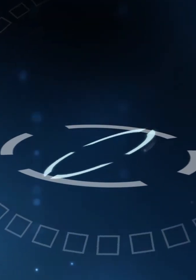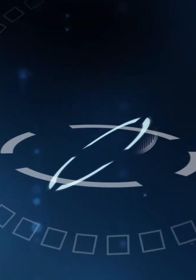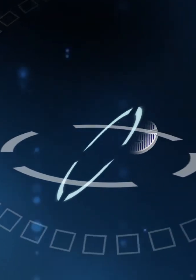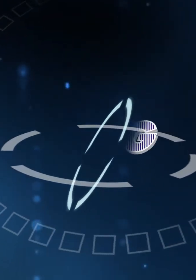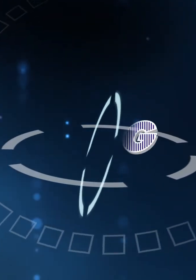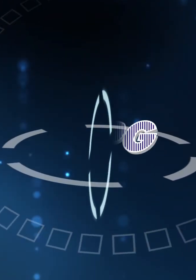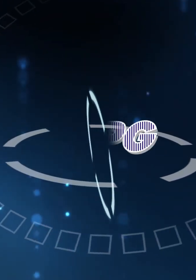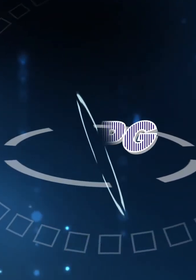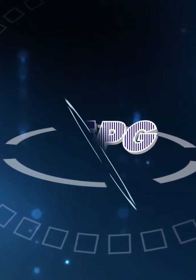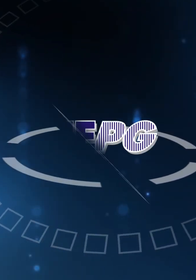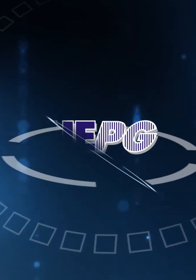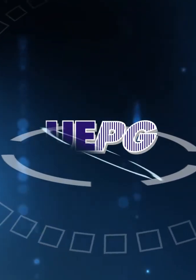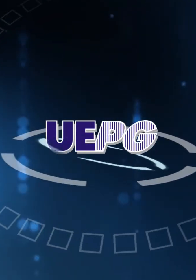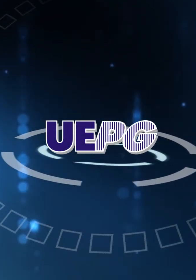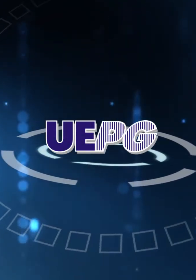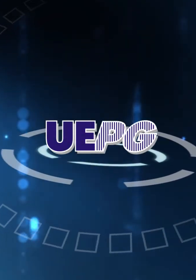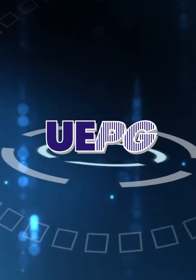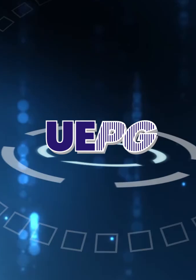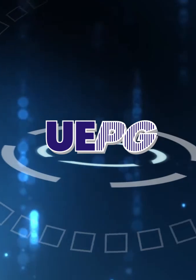Bons estudos!